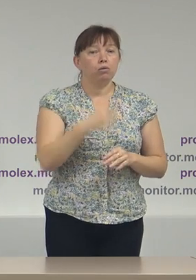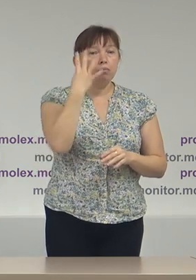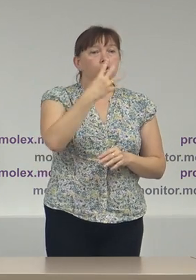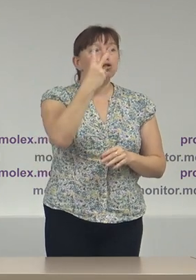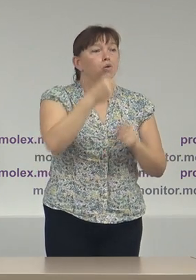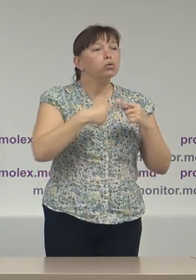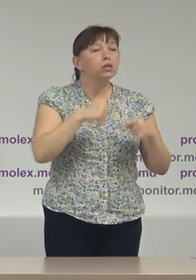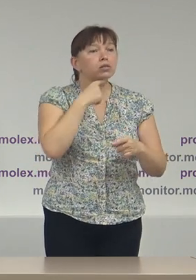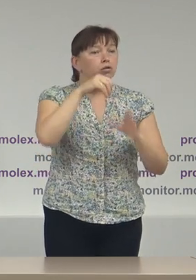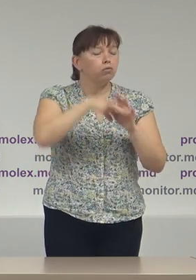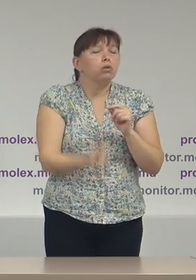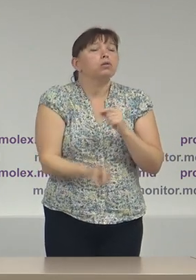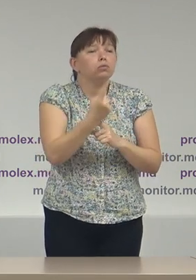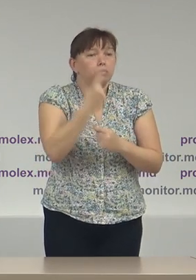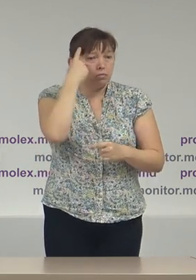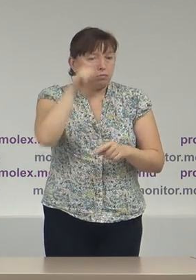de secții de votare.